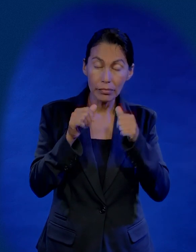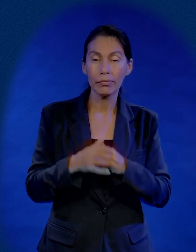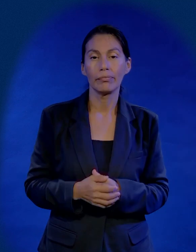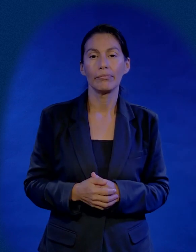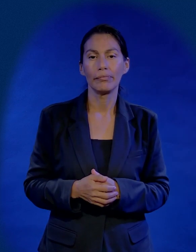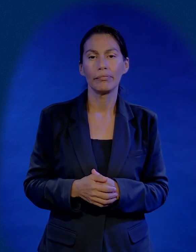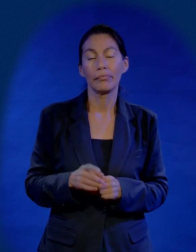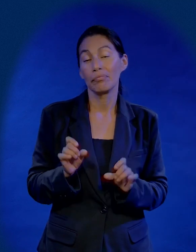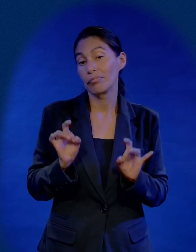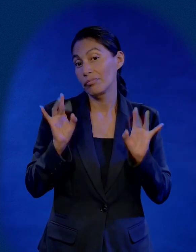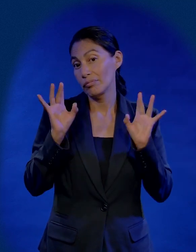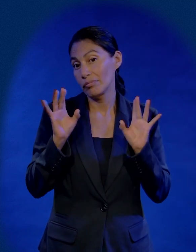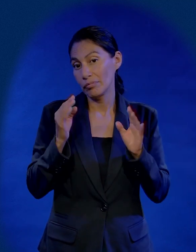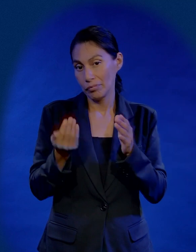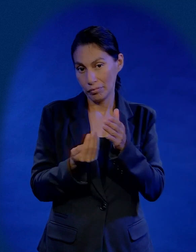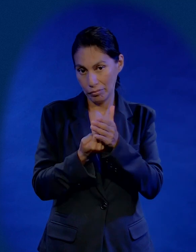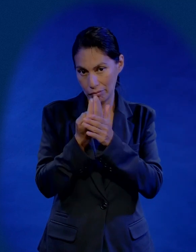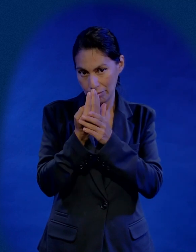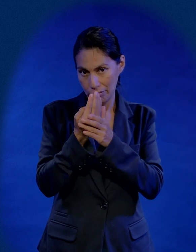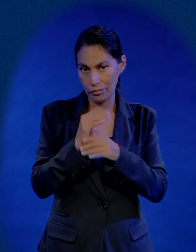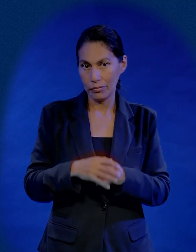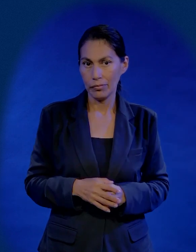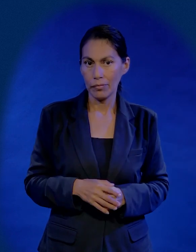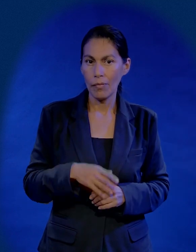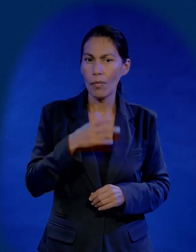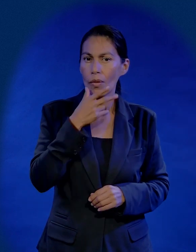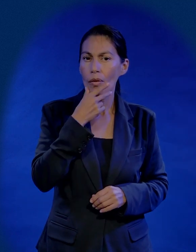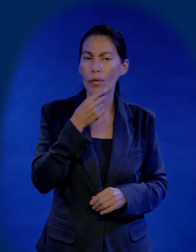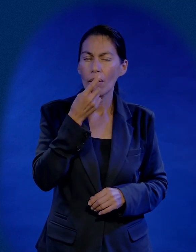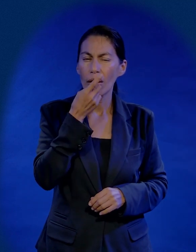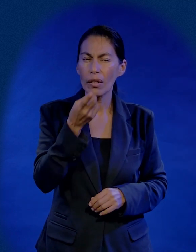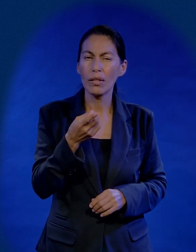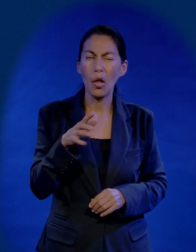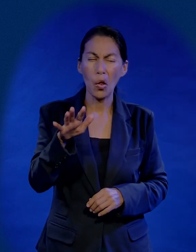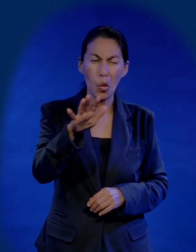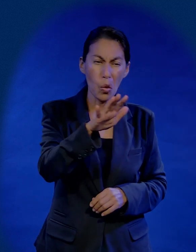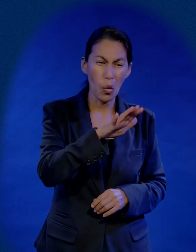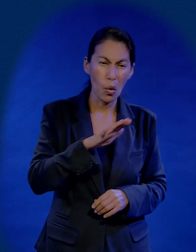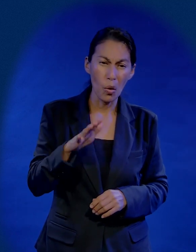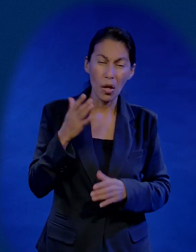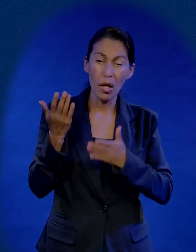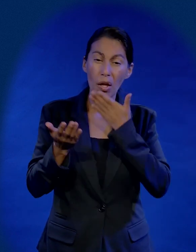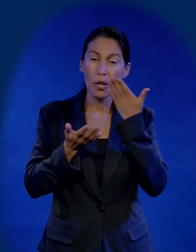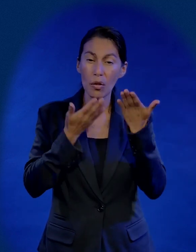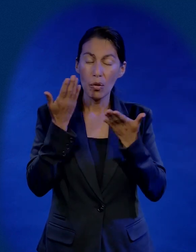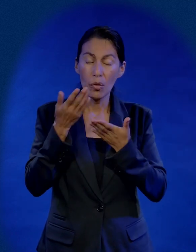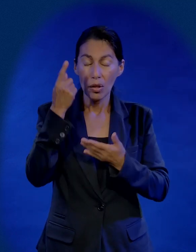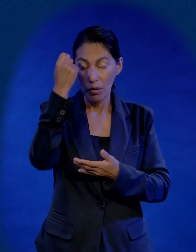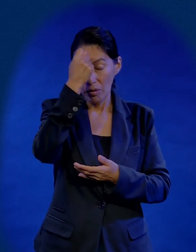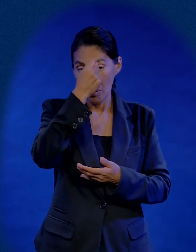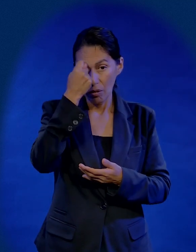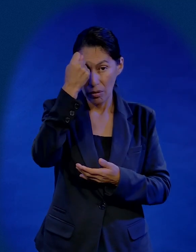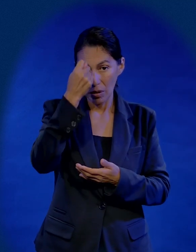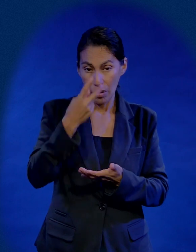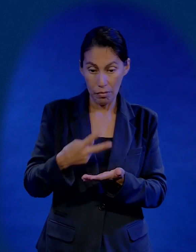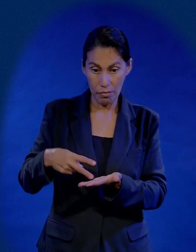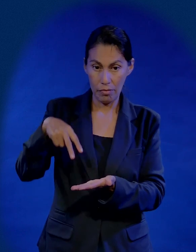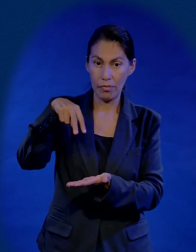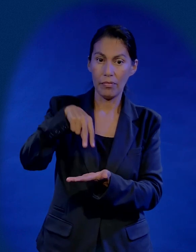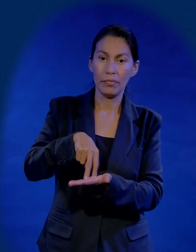hablar un día en una de esas mañanas el hombre dice póngase de pie todos los que estudian teología